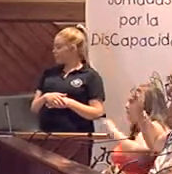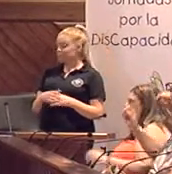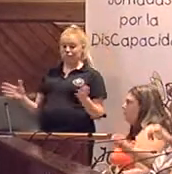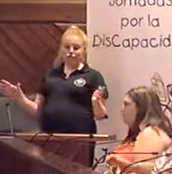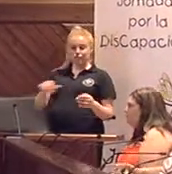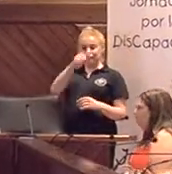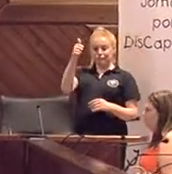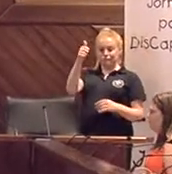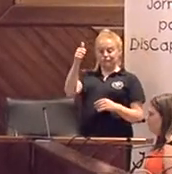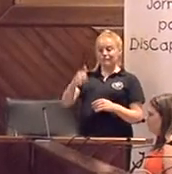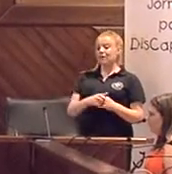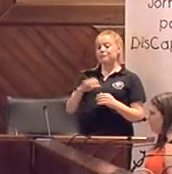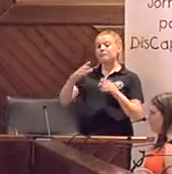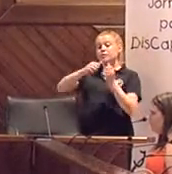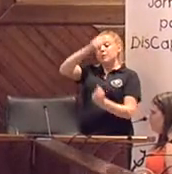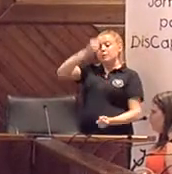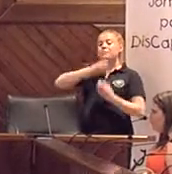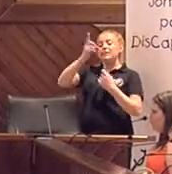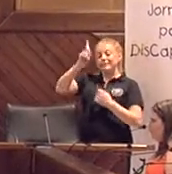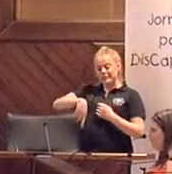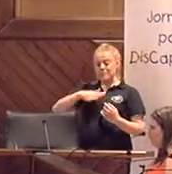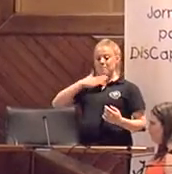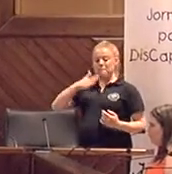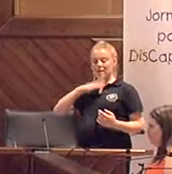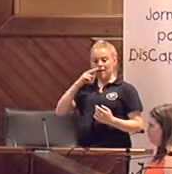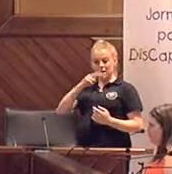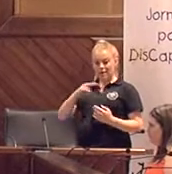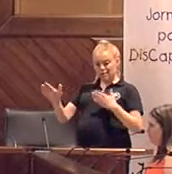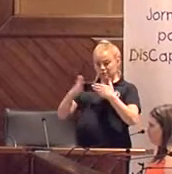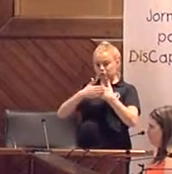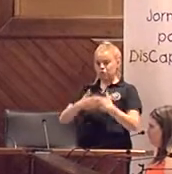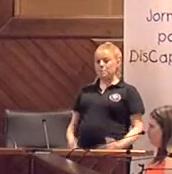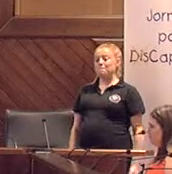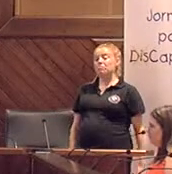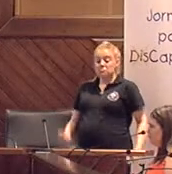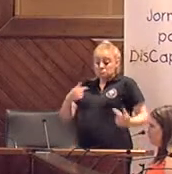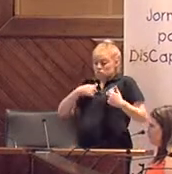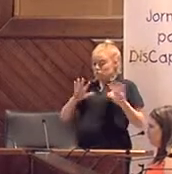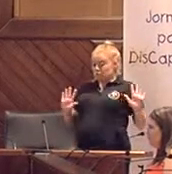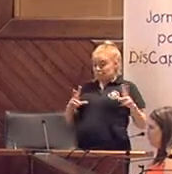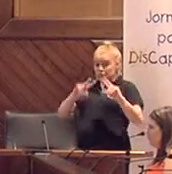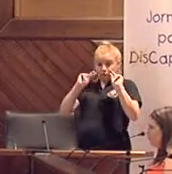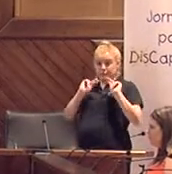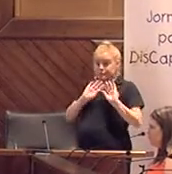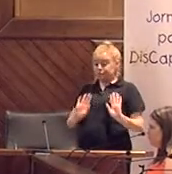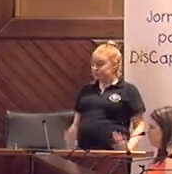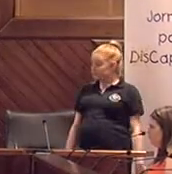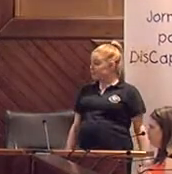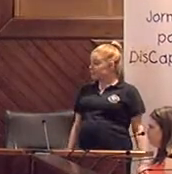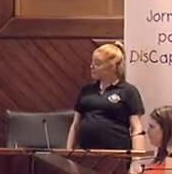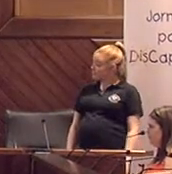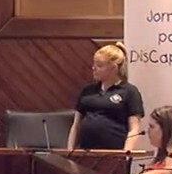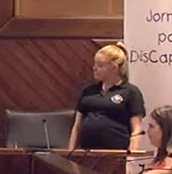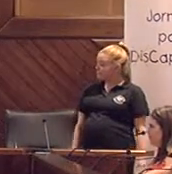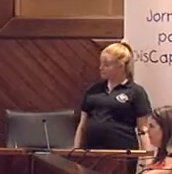Pues bueno, pues quede aprobado este manifiesto, que también mañana se leerá en la clausura. Por mi parte, nada más. Ha sido